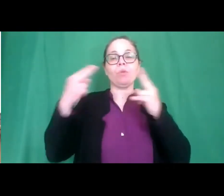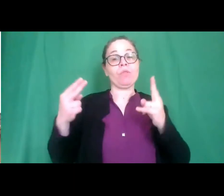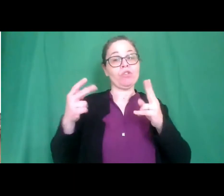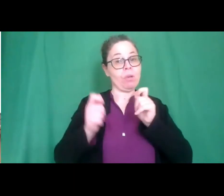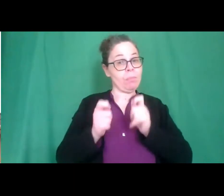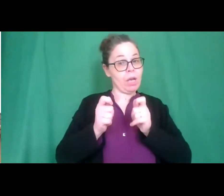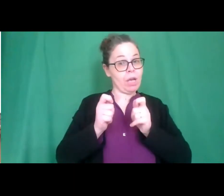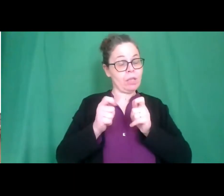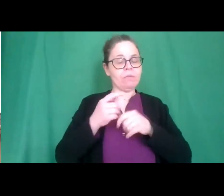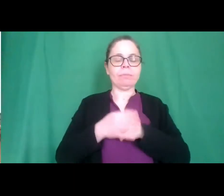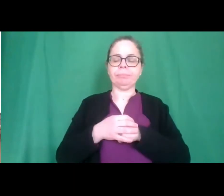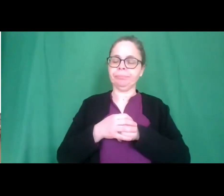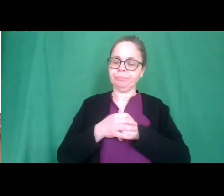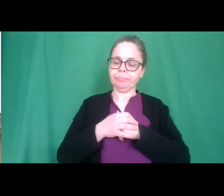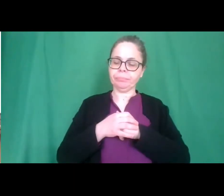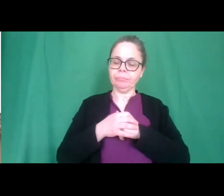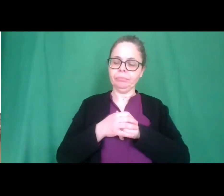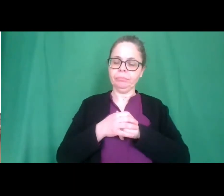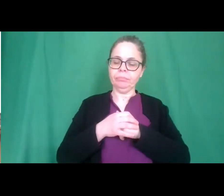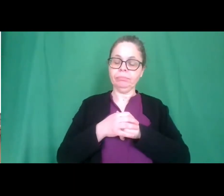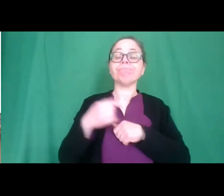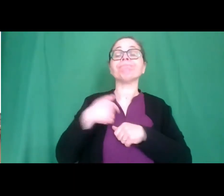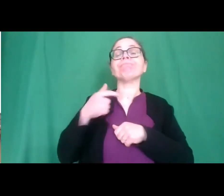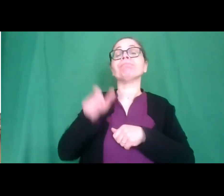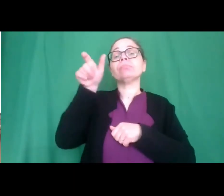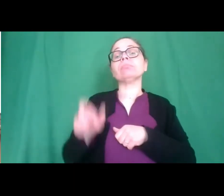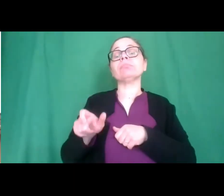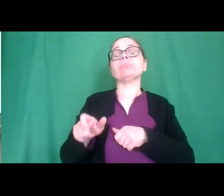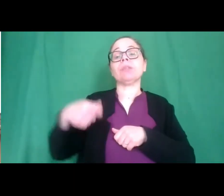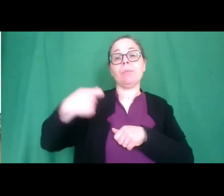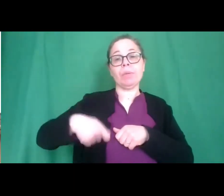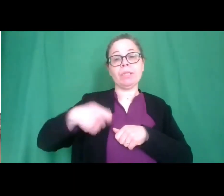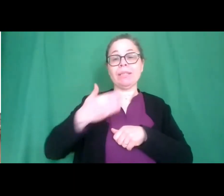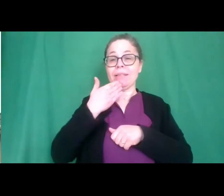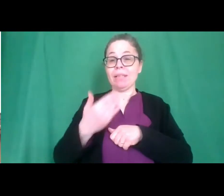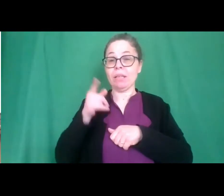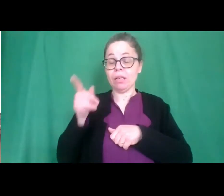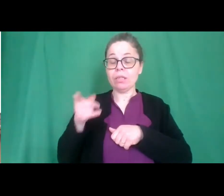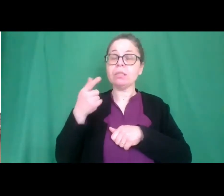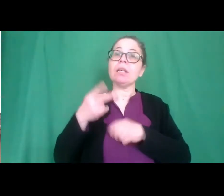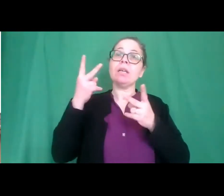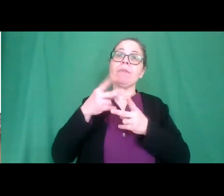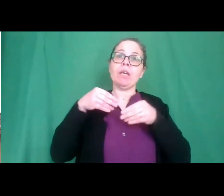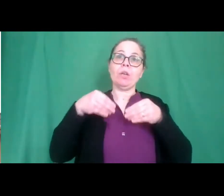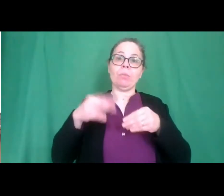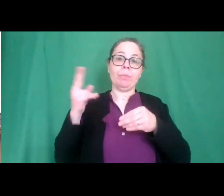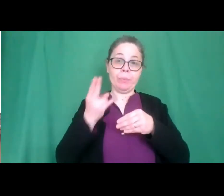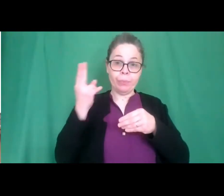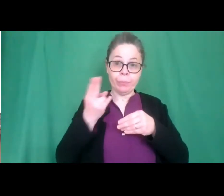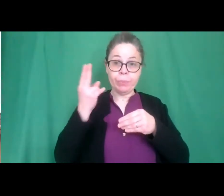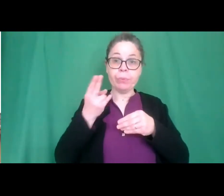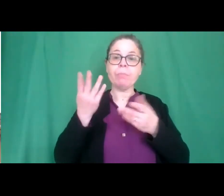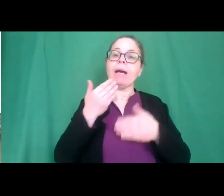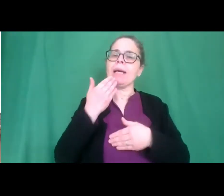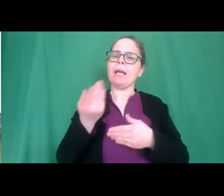Ringrazio il presidente per questo suo intervento anche se non ha potuto essere presente. Io direi che prima di